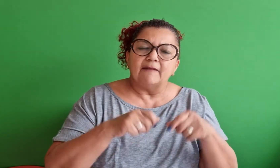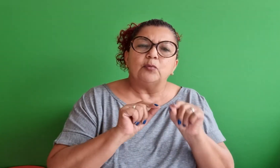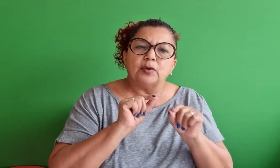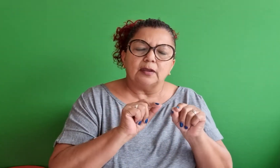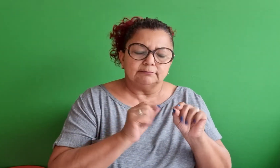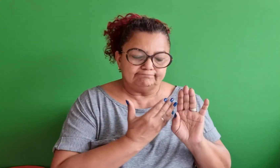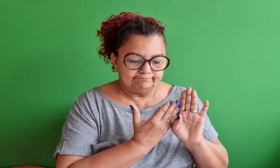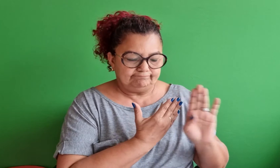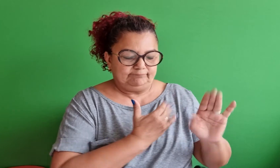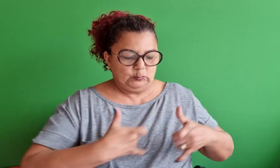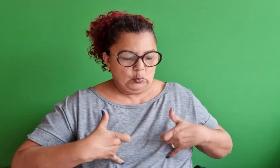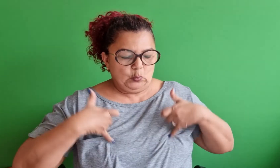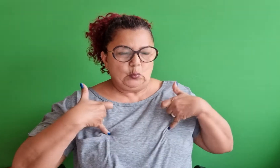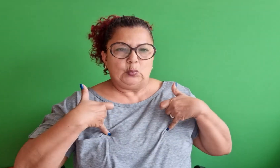nós precisamos